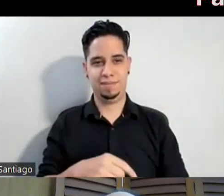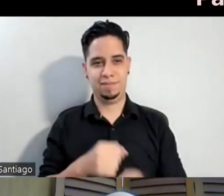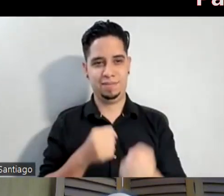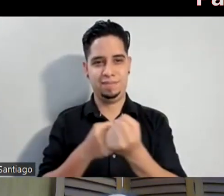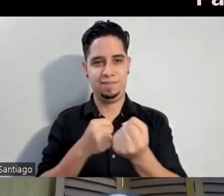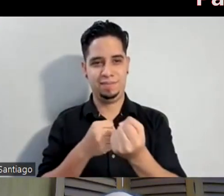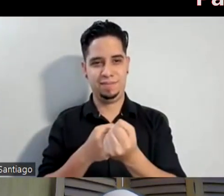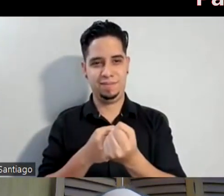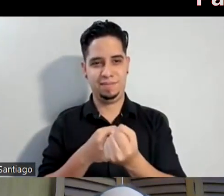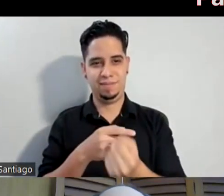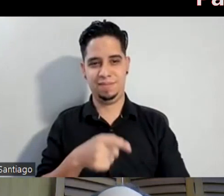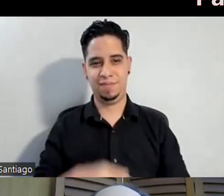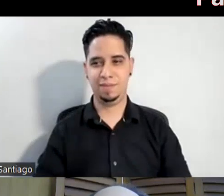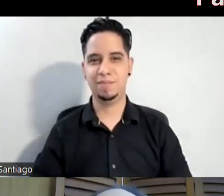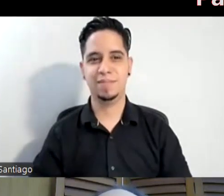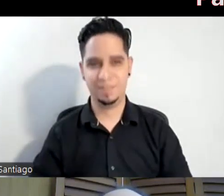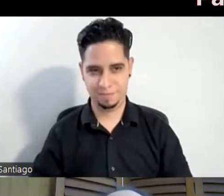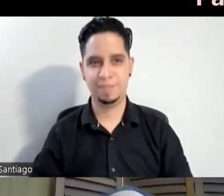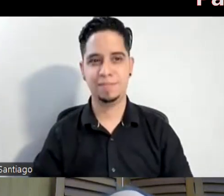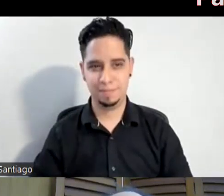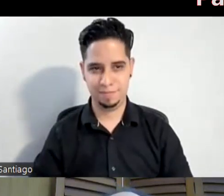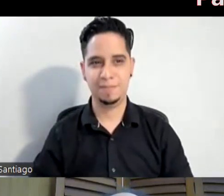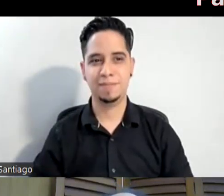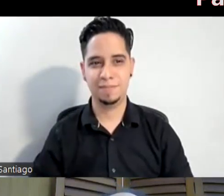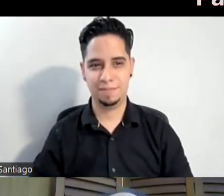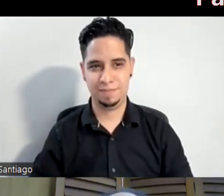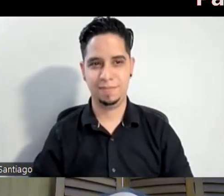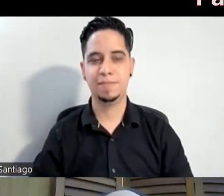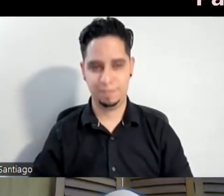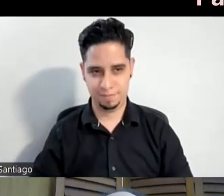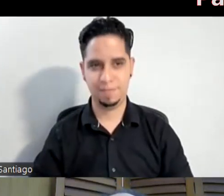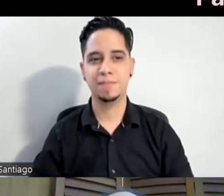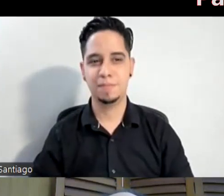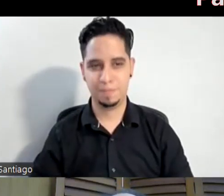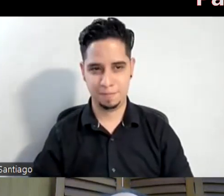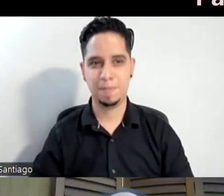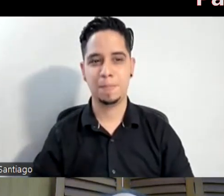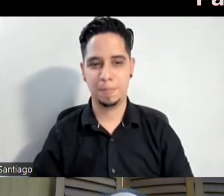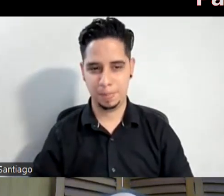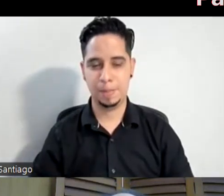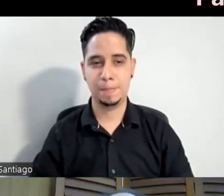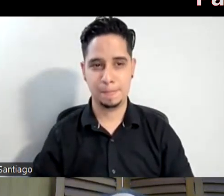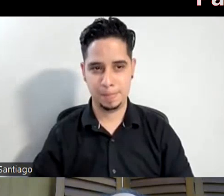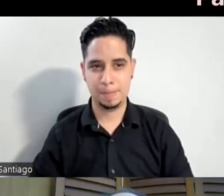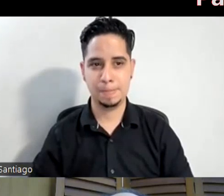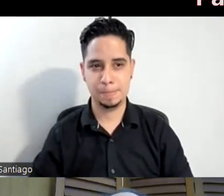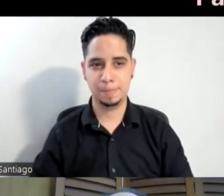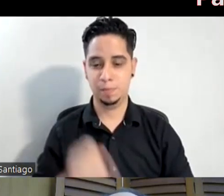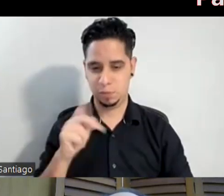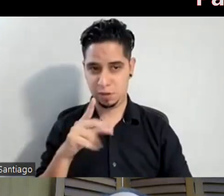Ok. O sea, con Javier en el 88. No, con el 88. Ah, ok. Con Javier. Con Javier. Ok. Pues mira, están metas y mitad.